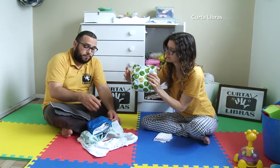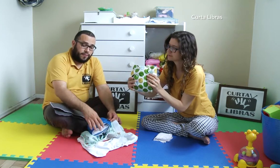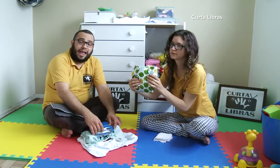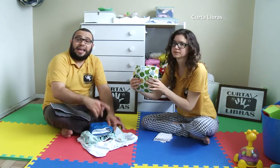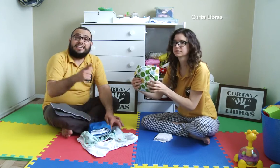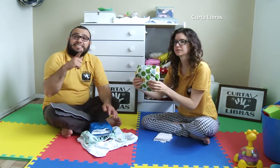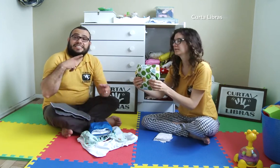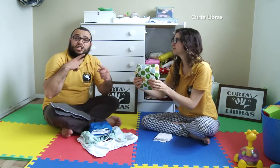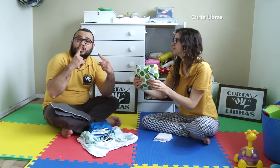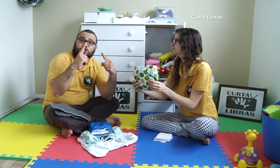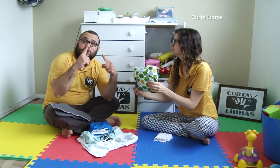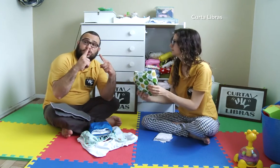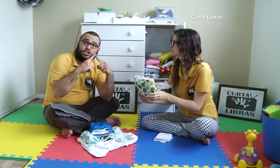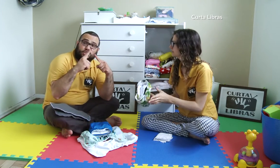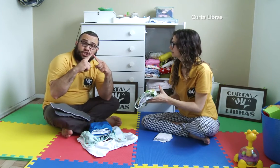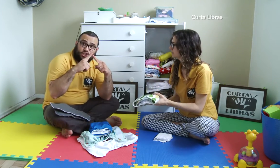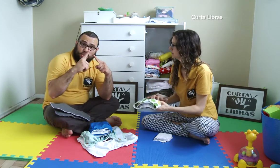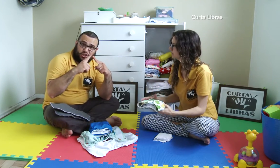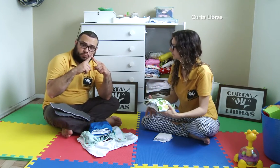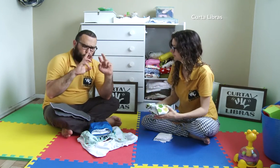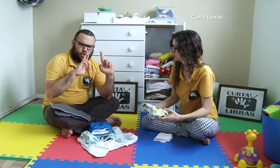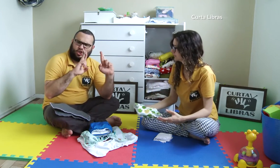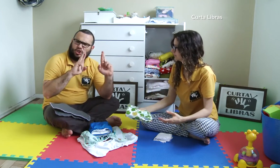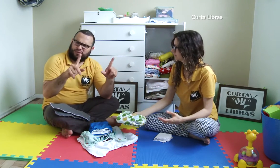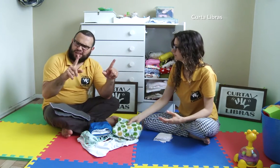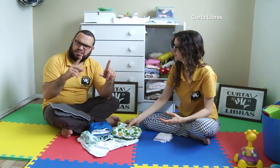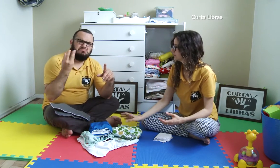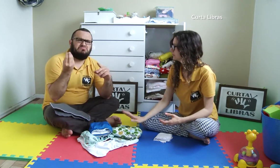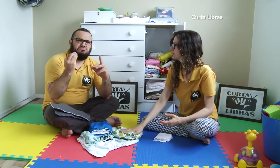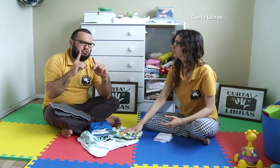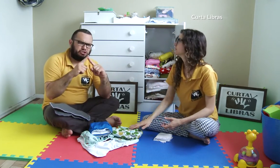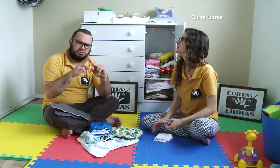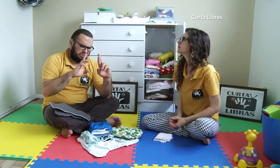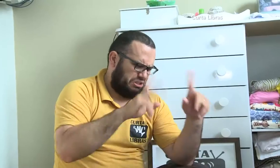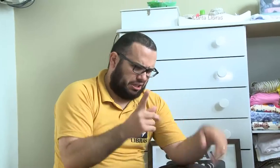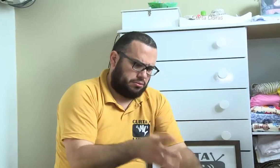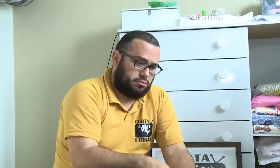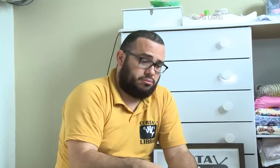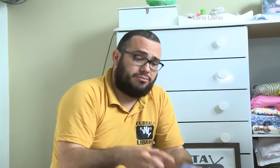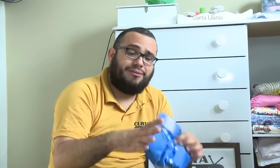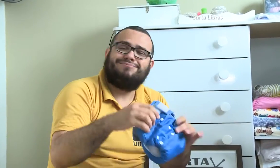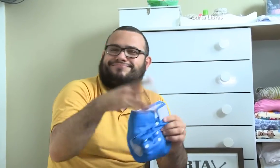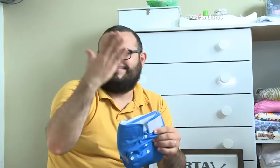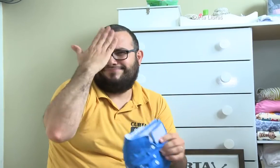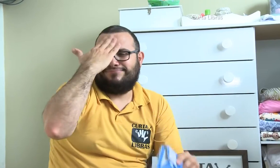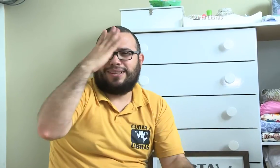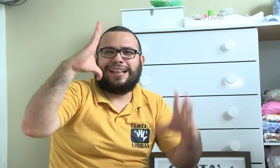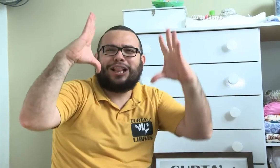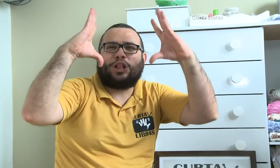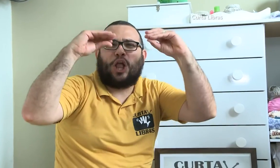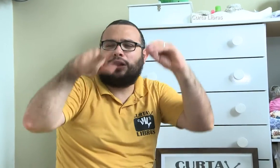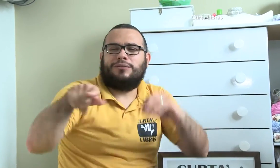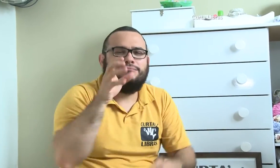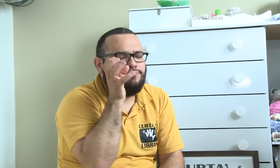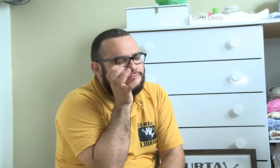Essa é para usar de manhã e de tarde, quando você tem mais tempo para trocar o bebê com calma. Não é